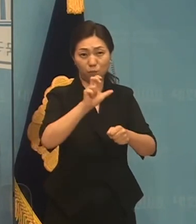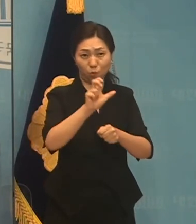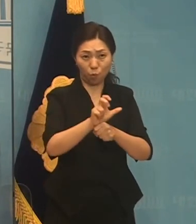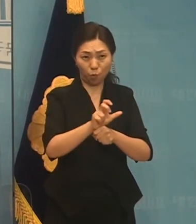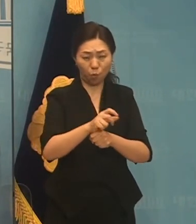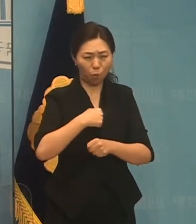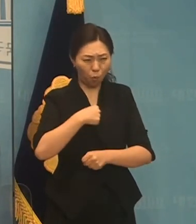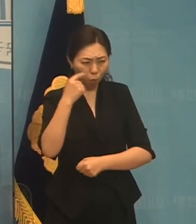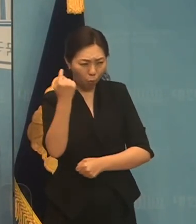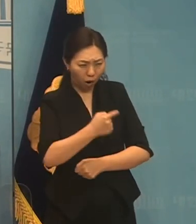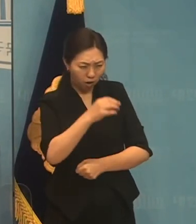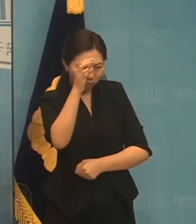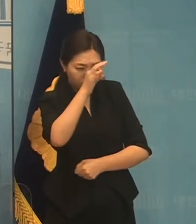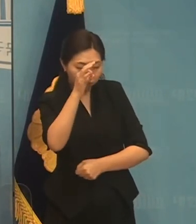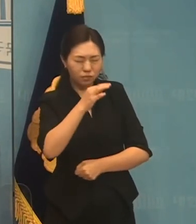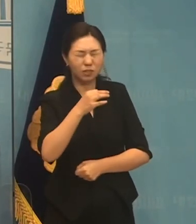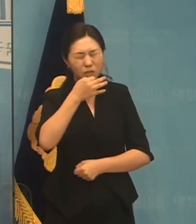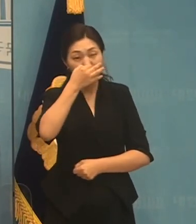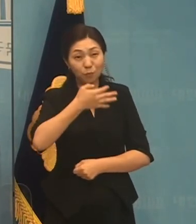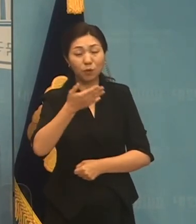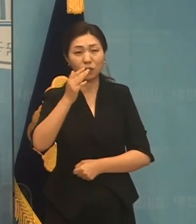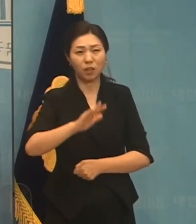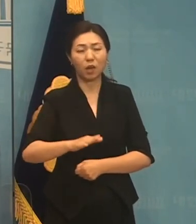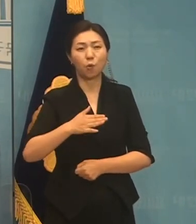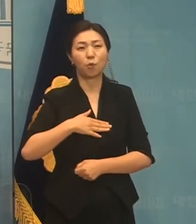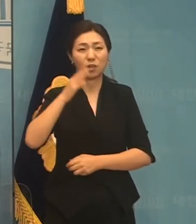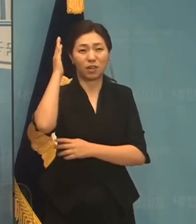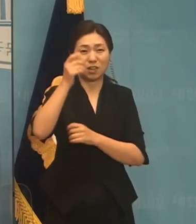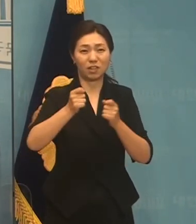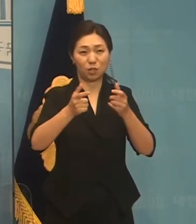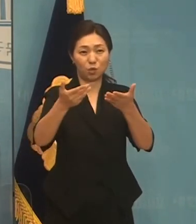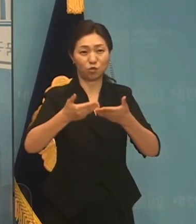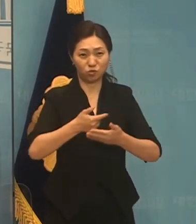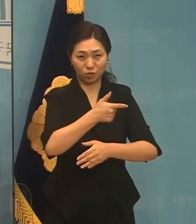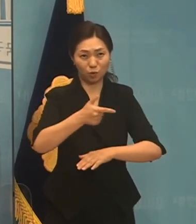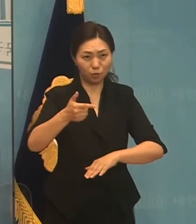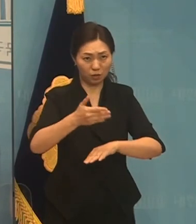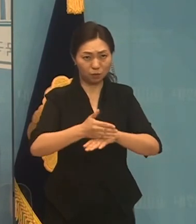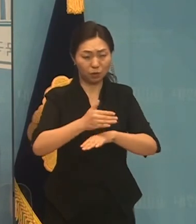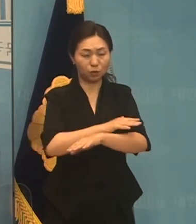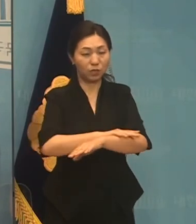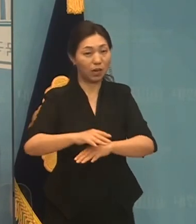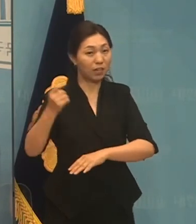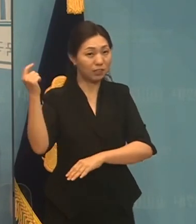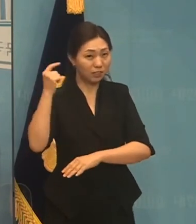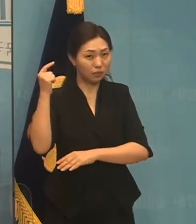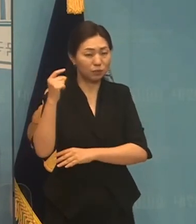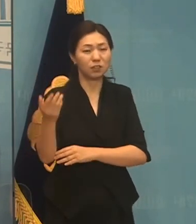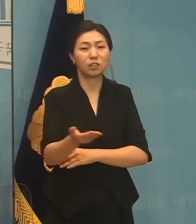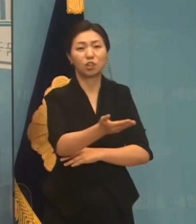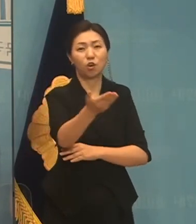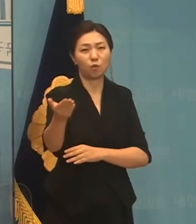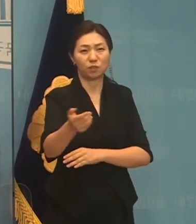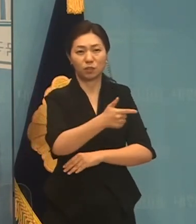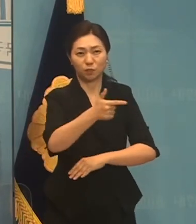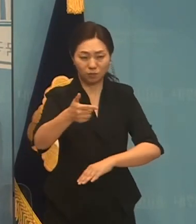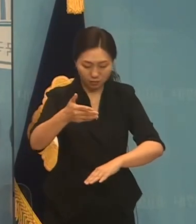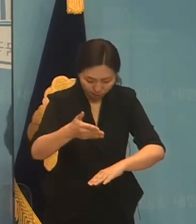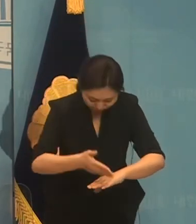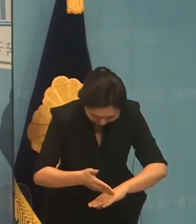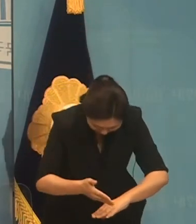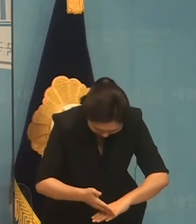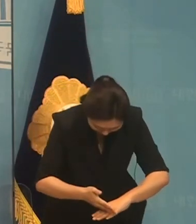매력을 찾아왔는데 잠깐 제게 이름을 기여주셔서 감사드리고 경청해 주신 전문 기사들에게 감사드립니다. 감사합니다.